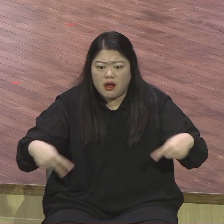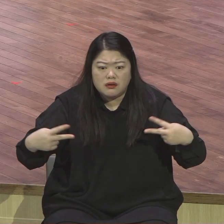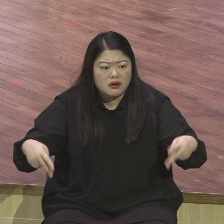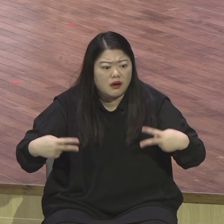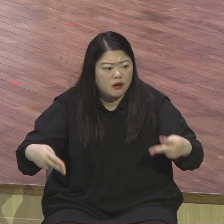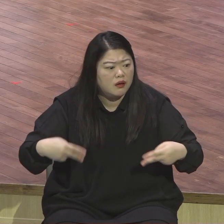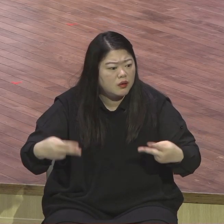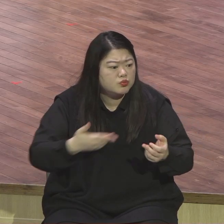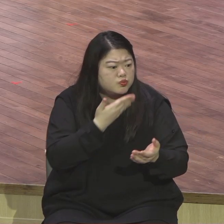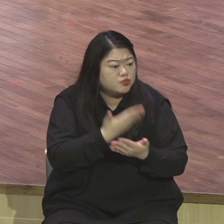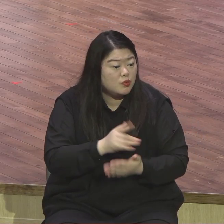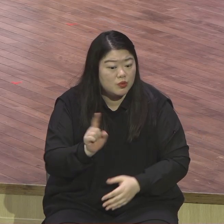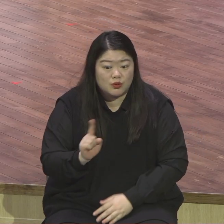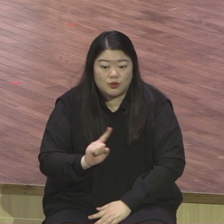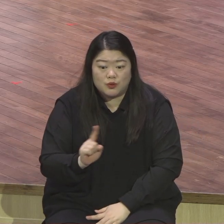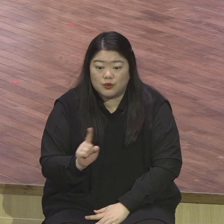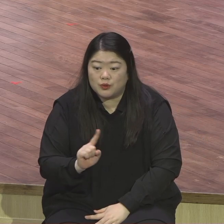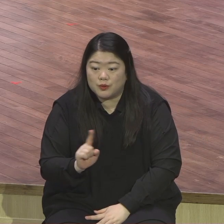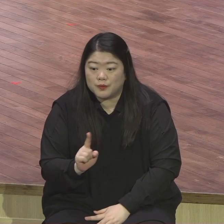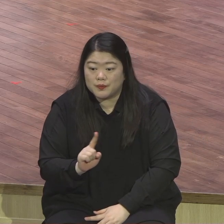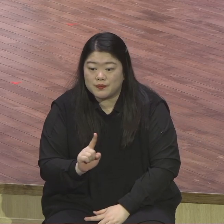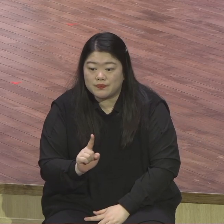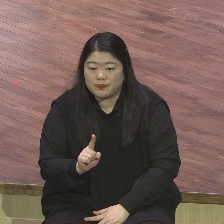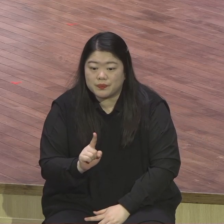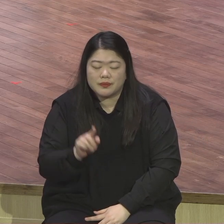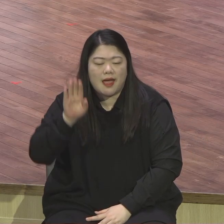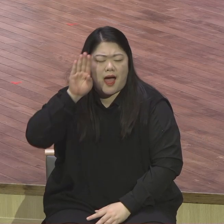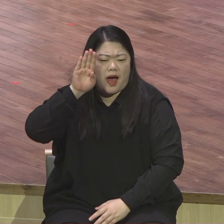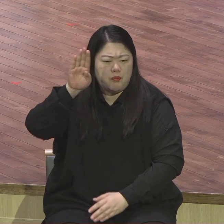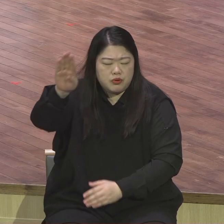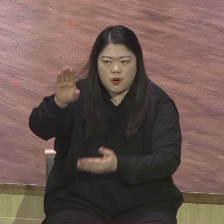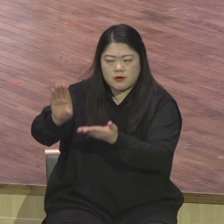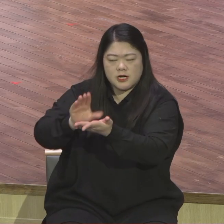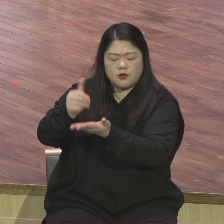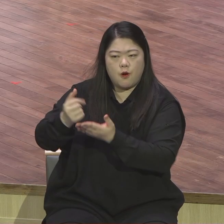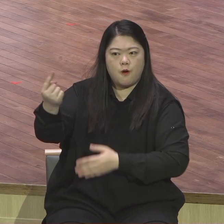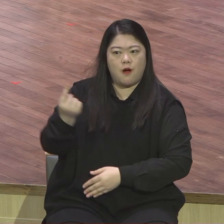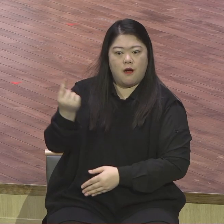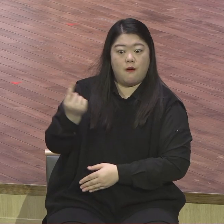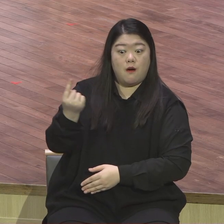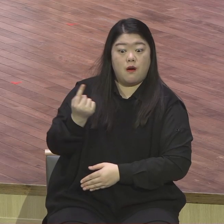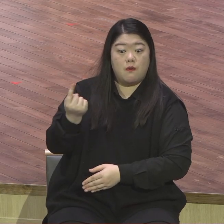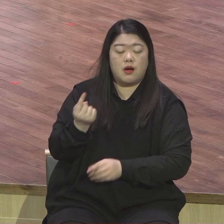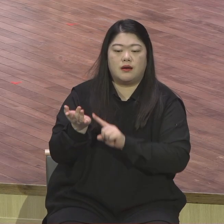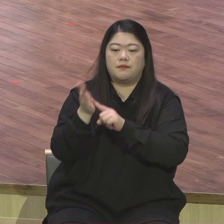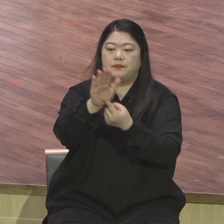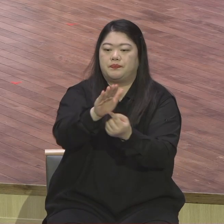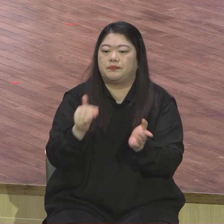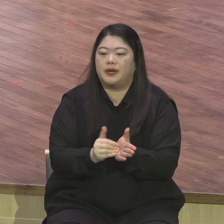계속해서 장차오실메시아 장차오실메시아 이 그리스도를 말했어요 엘리아